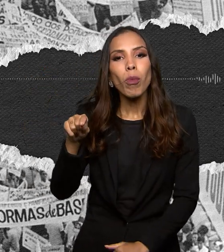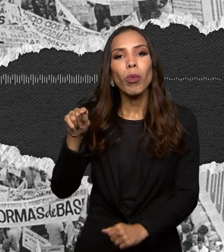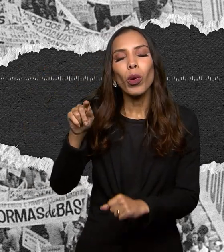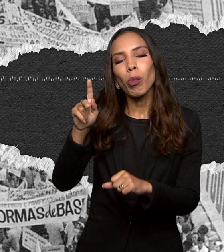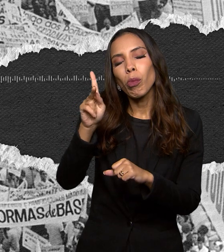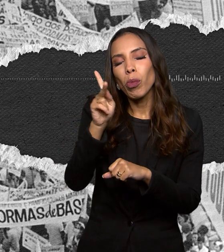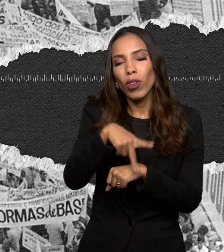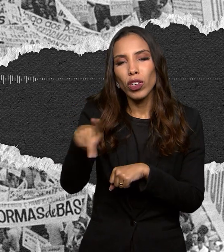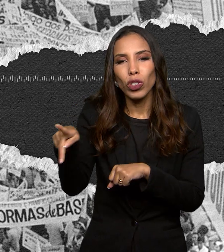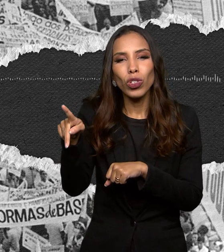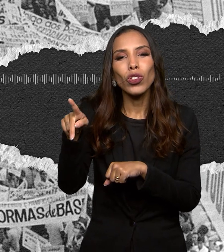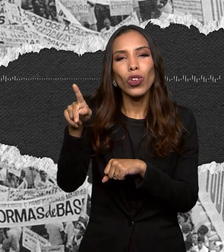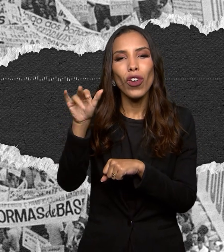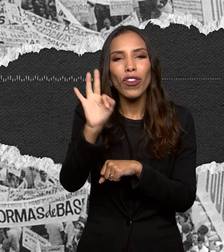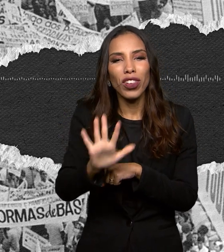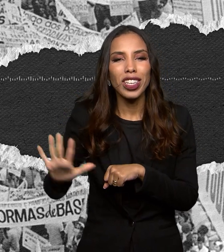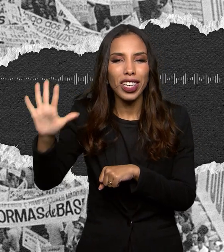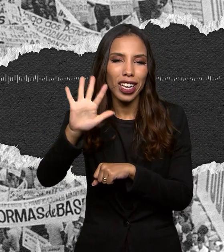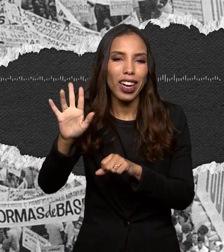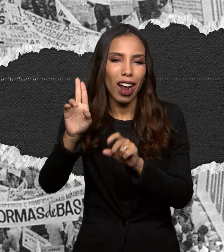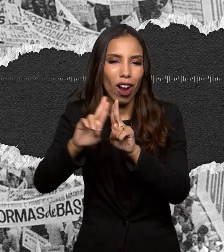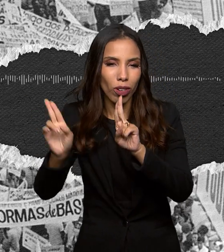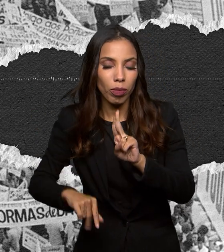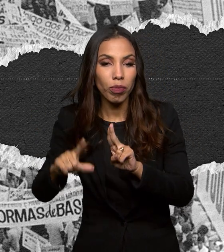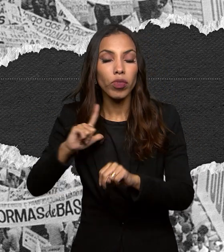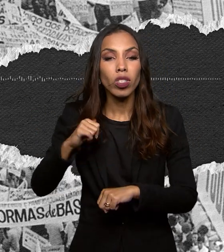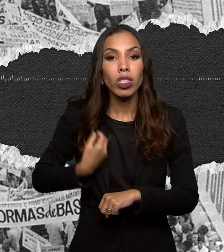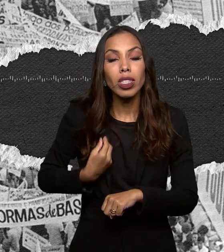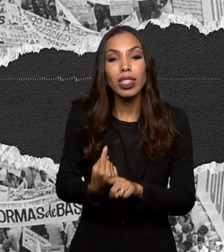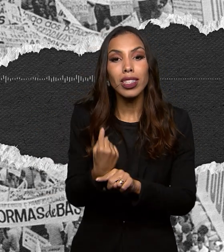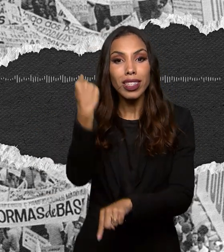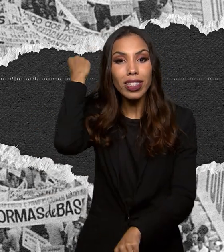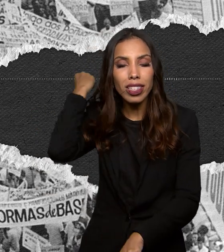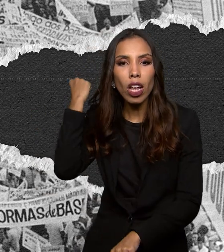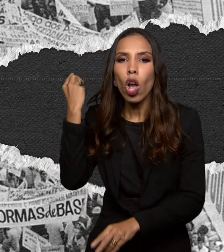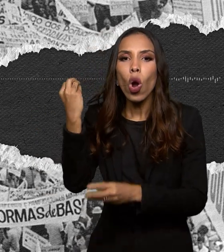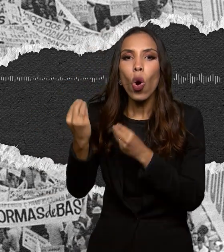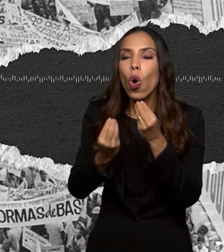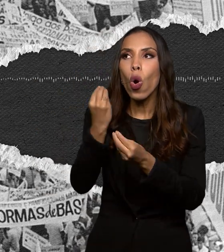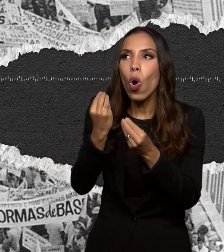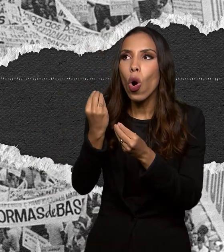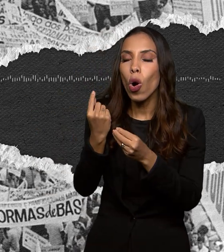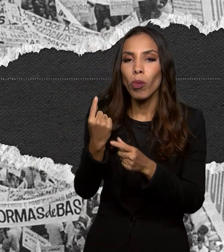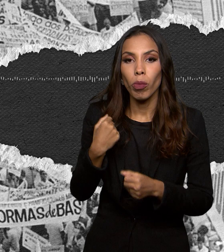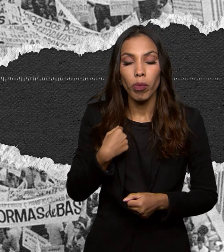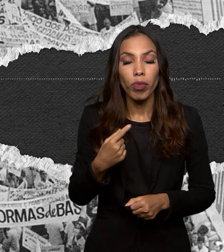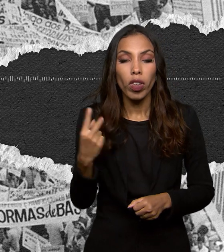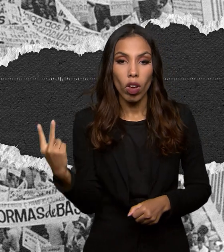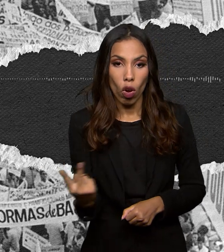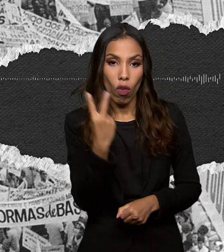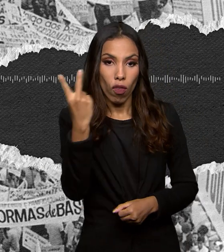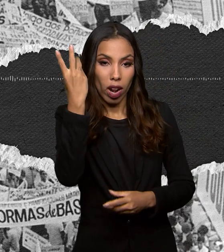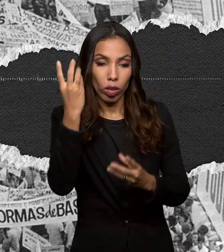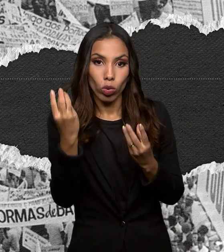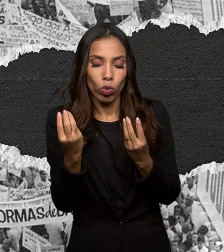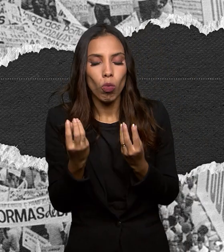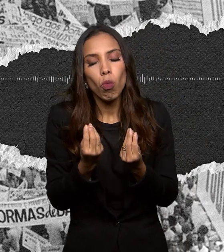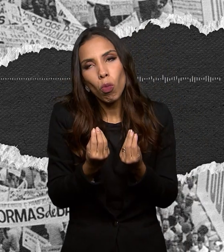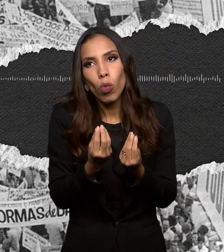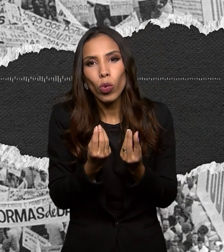acabam voltando a conjugar aquele tempo verbal melancólico, o futuro do pretérito. Eu valorizo muito esse programa das chamadas